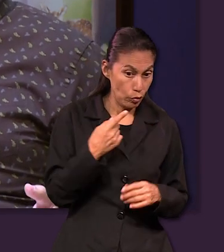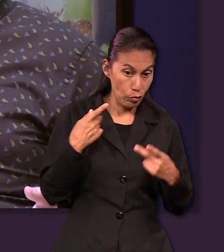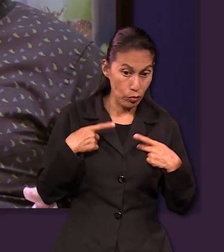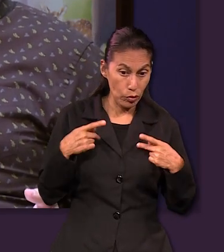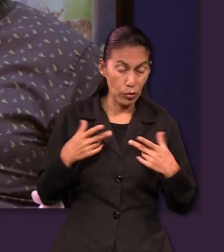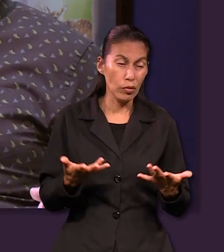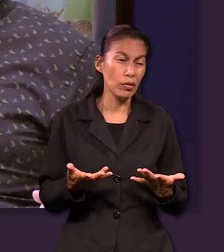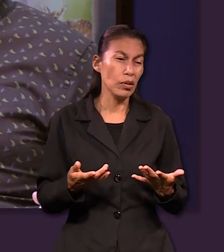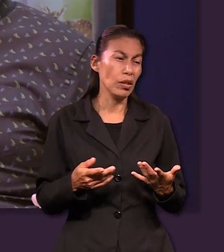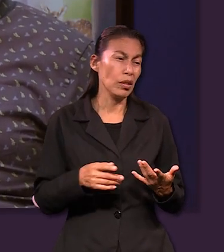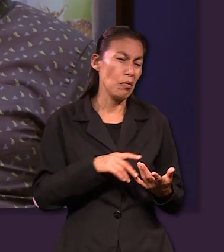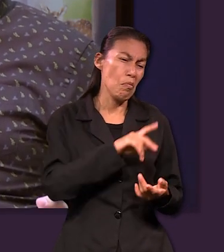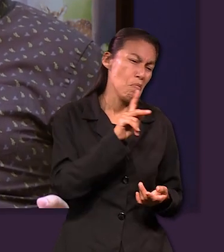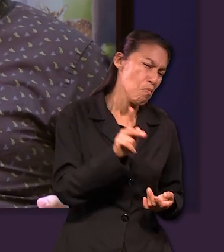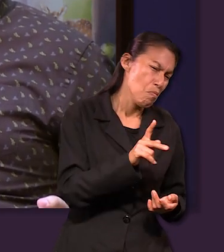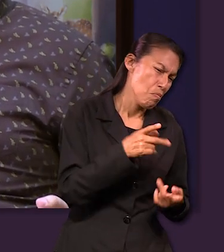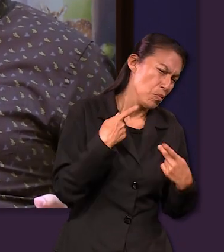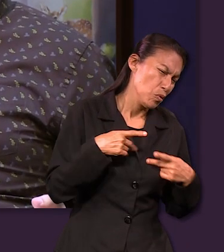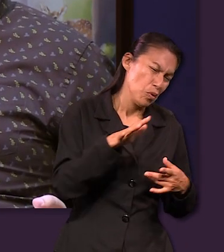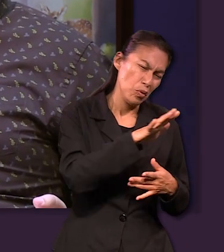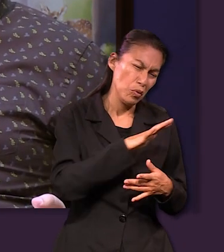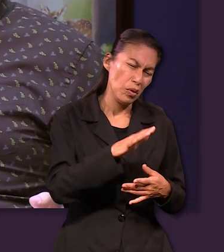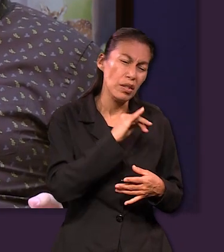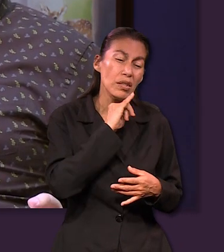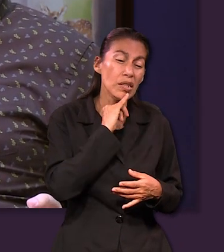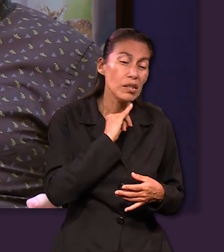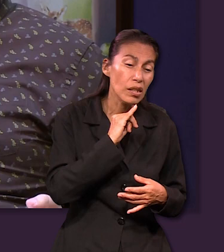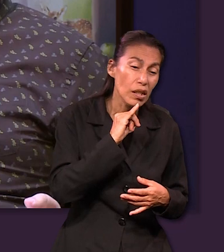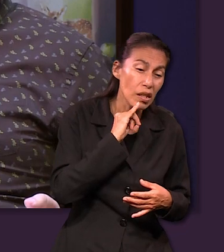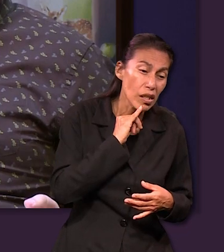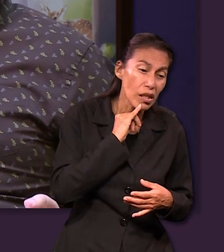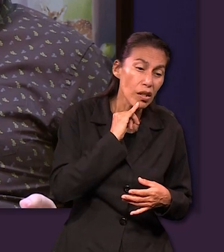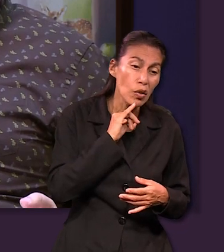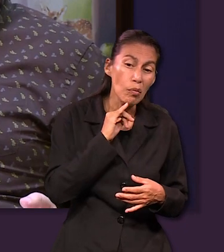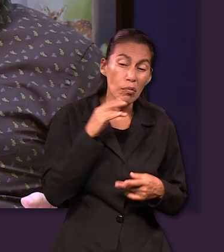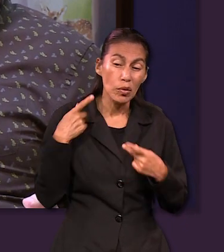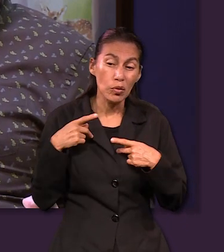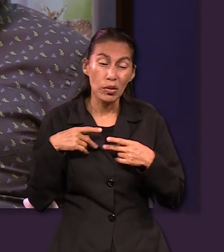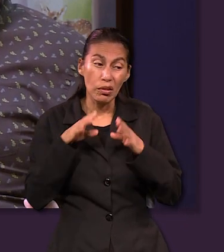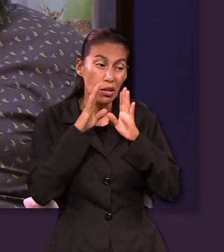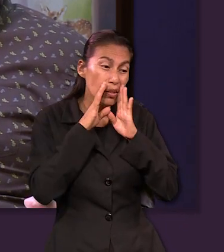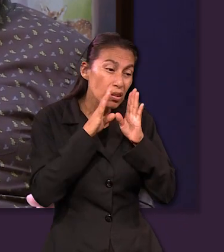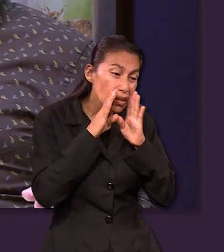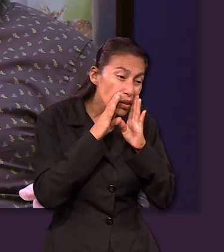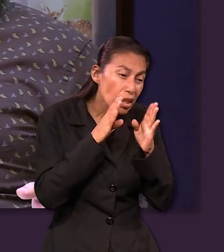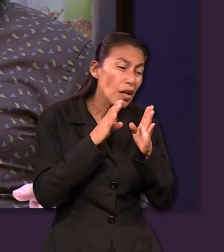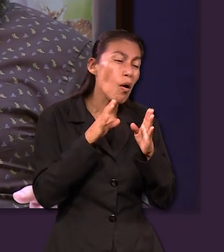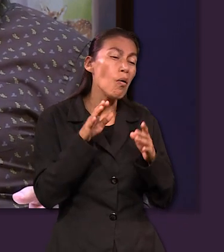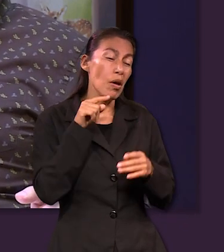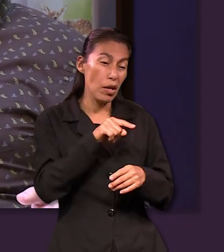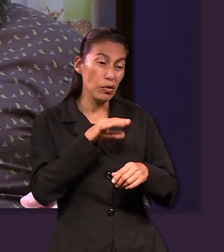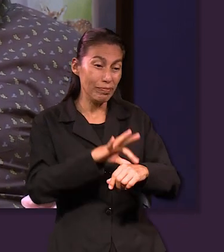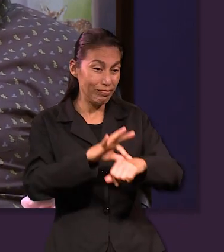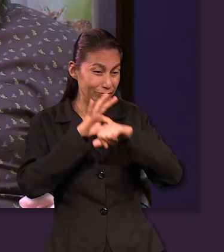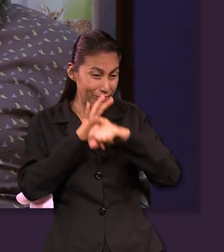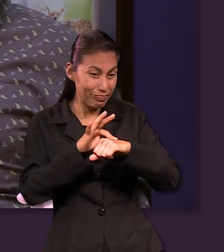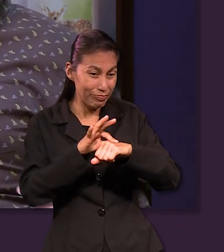personas, porque incluso el pueblo de Israel ha sido muy criticado porque a pesar de que podían ver